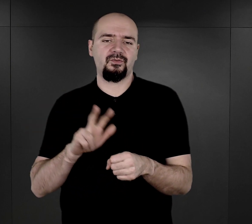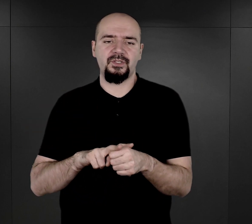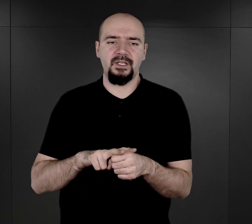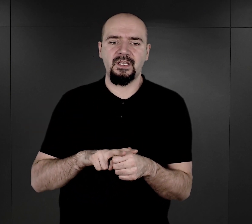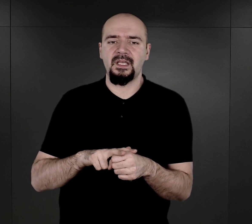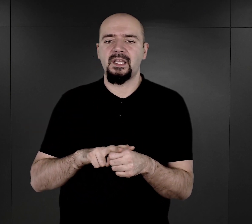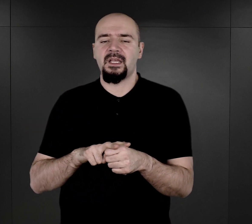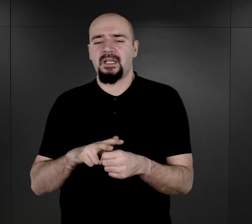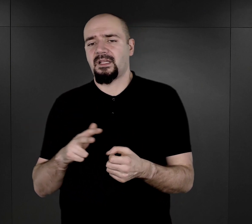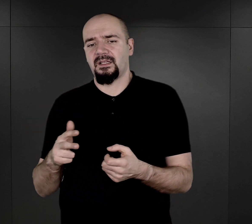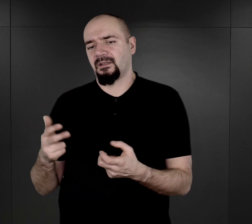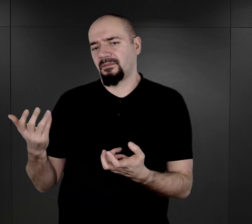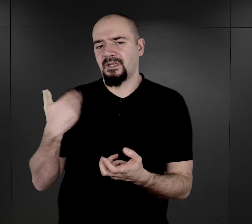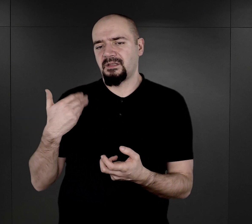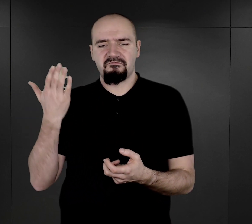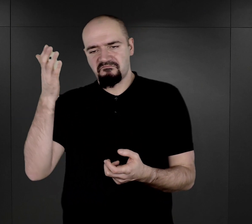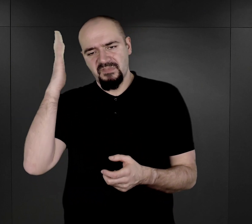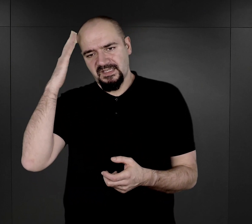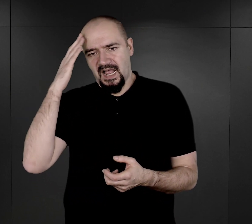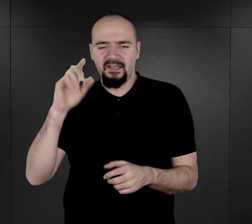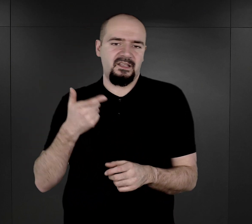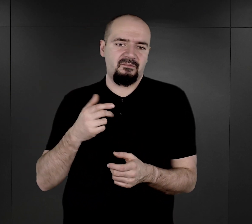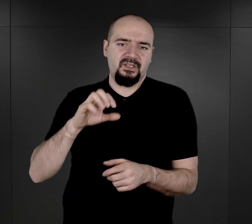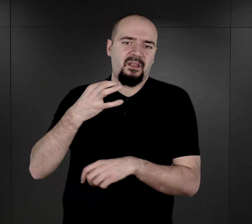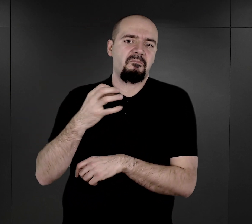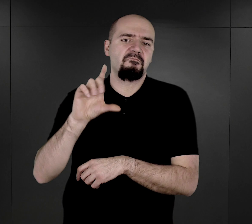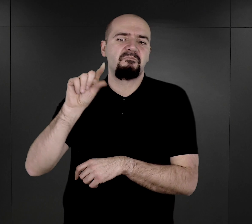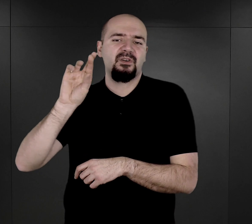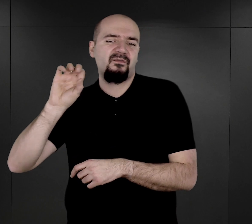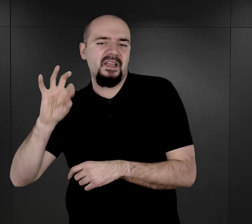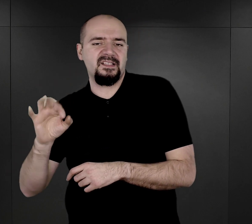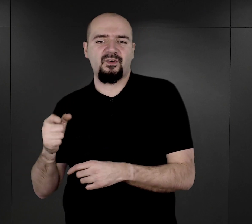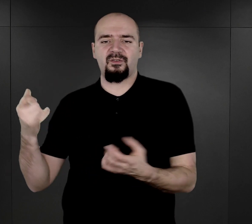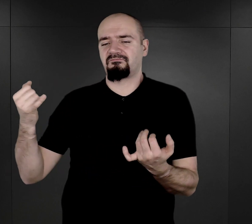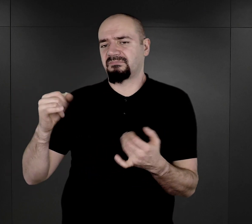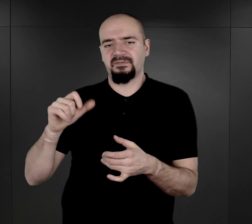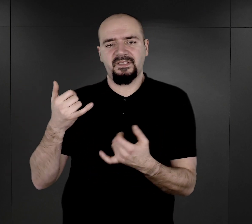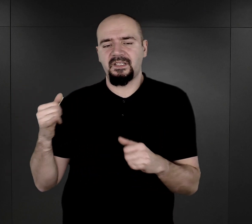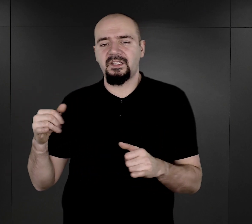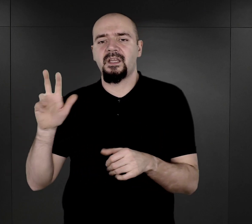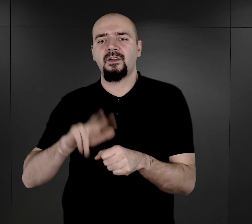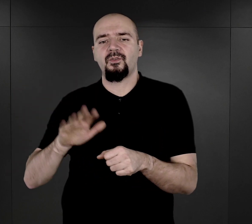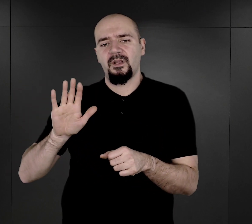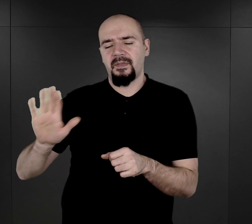pediatra, profesor Uniwersytetu w Pradze, który miał ten cały projekt